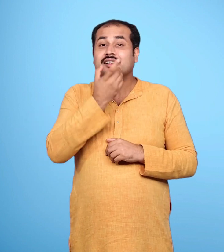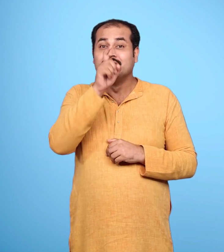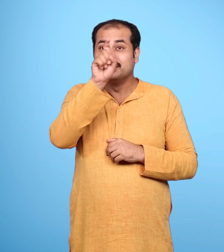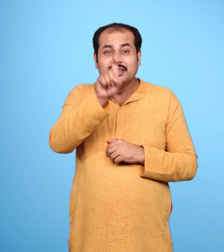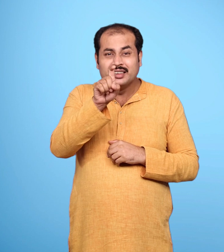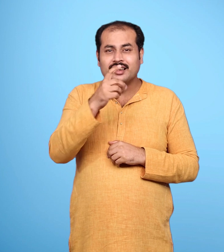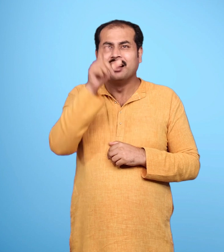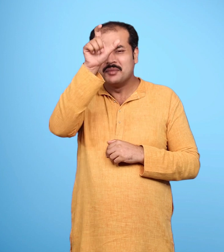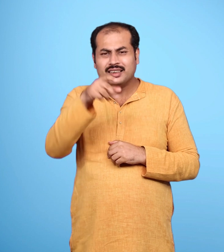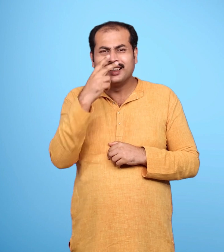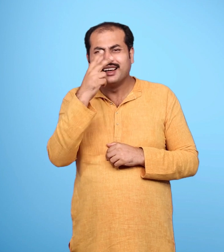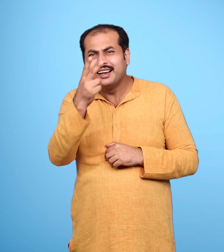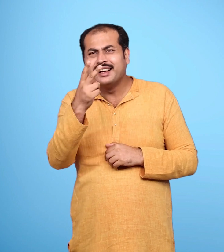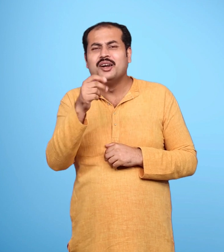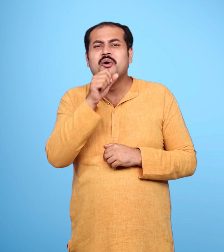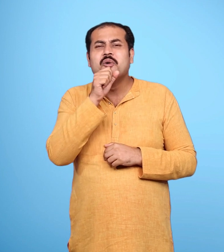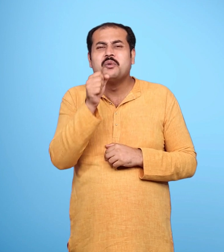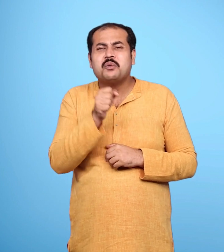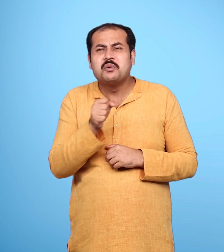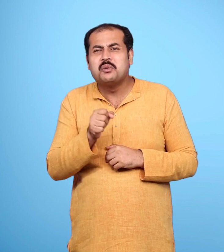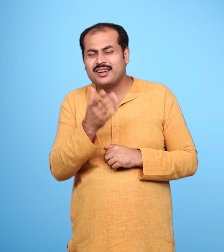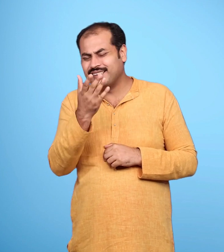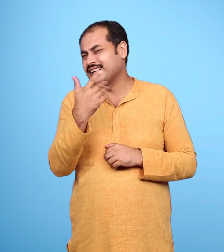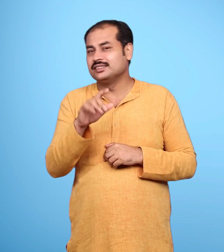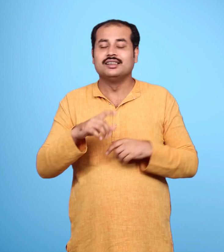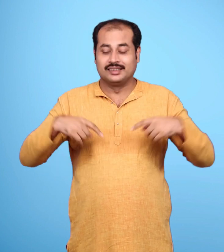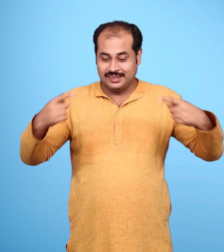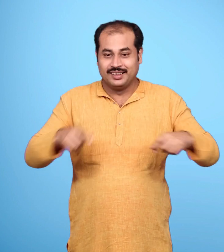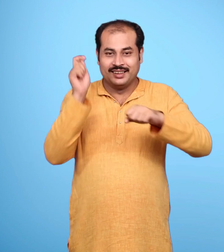व्रिद्ध गिद्ध राज ने रत क्षत विक्षत कर दिया